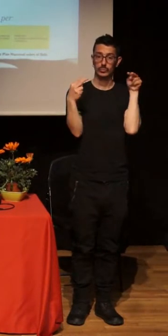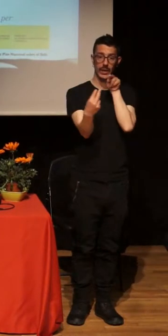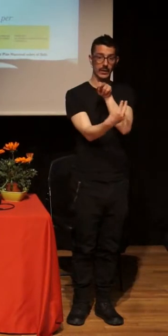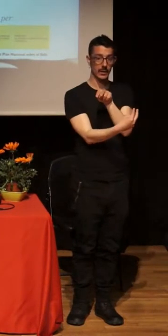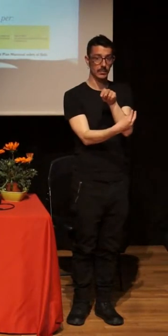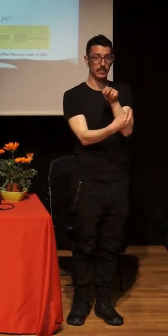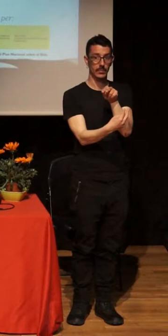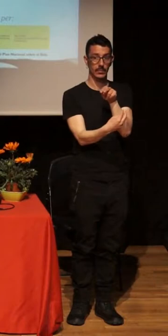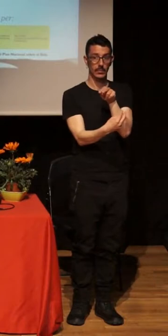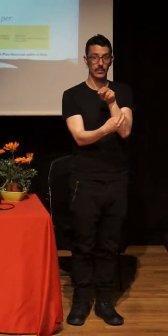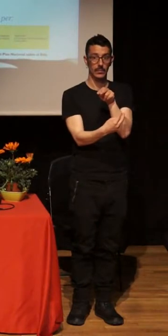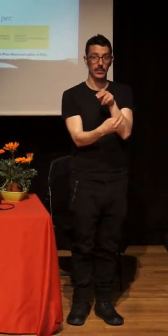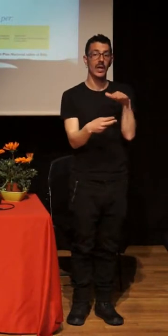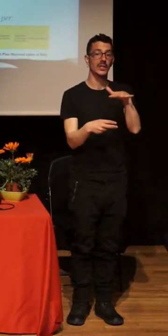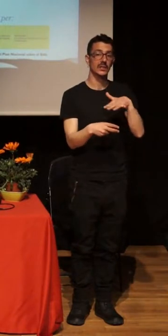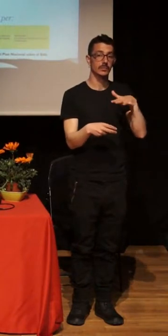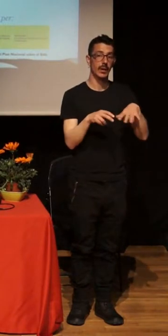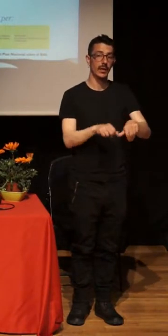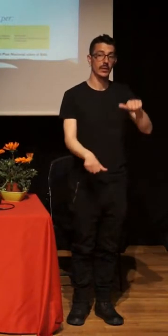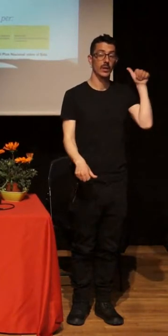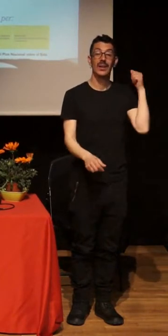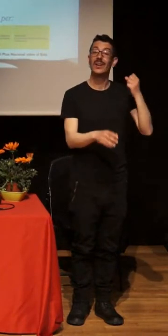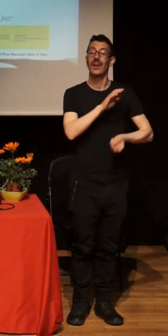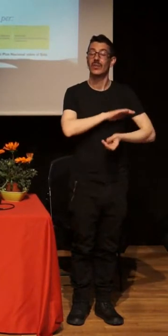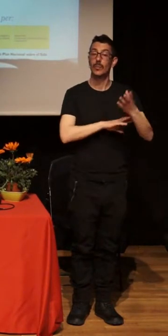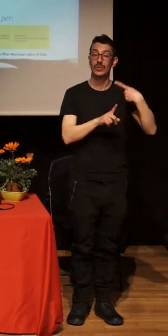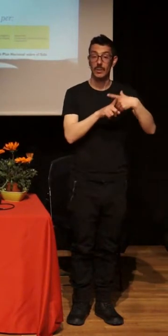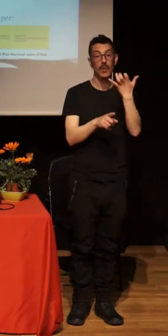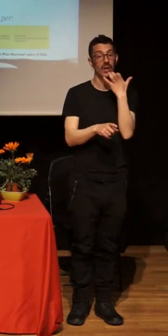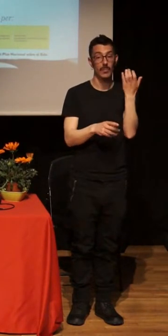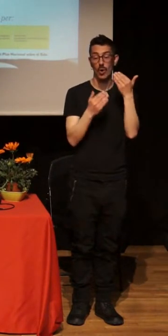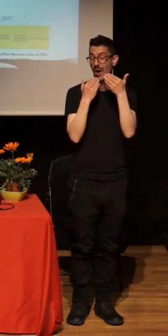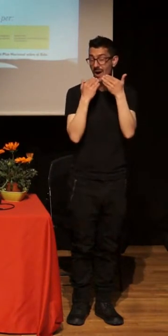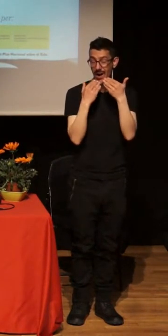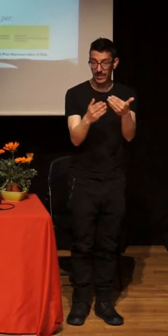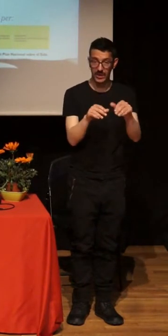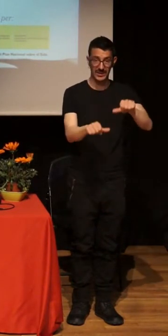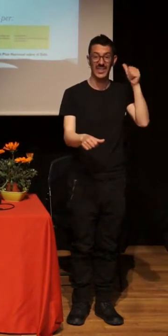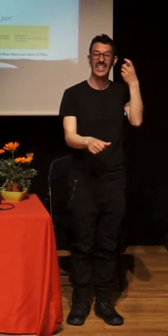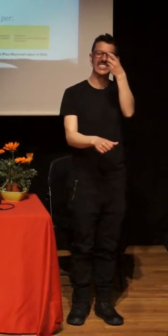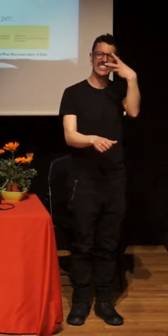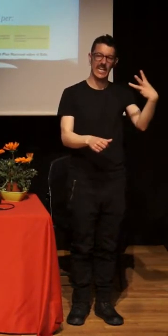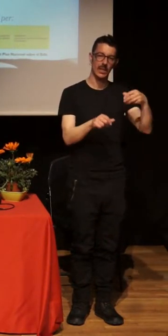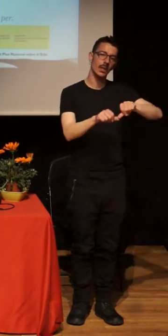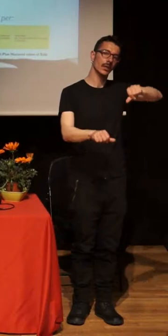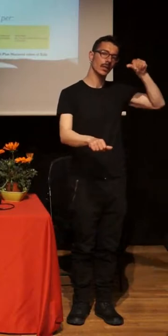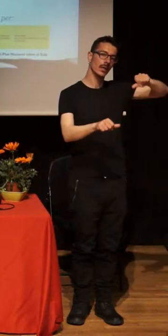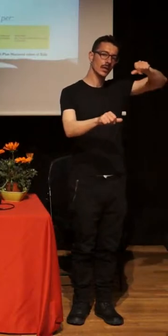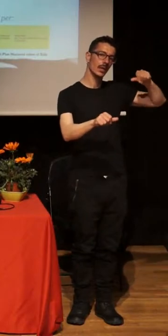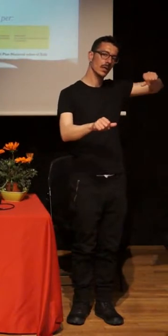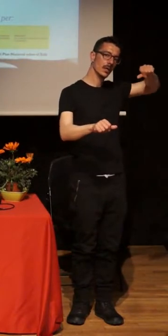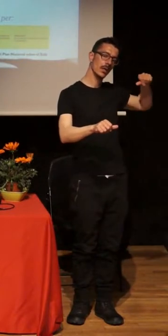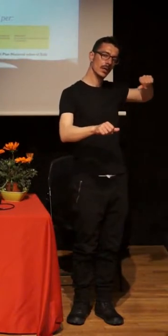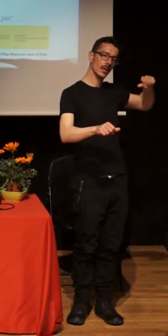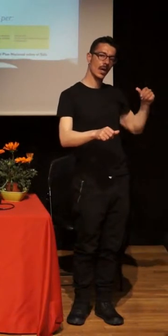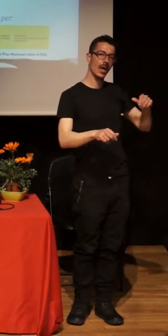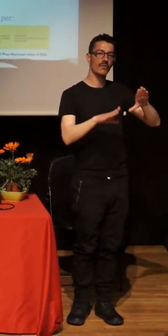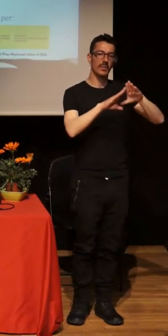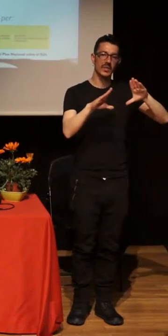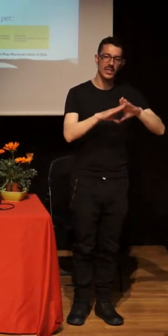a las trece jornadas de creación positiva por introducir nuevos paradigmas, feminismo, género, derechos humanos, derechos sexuales y